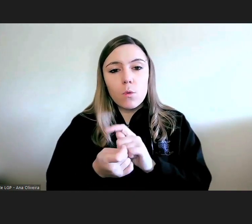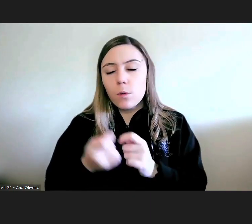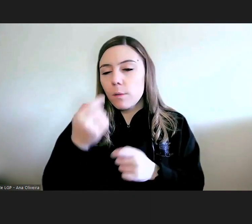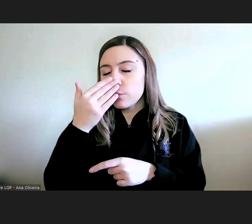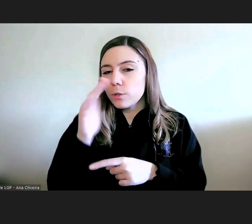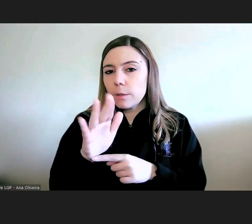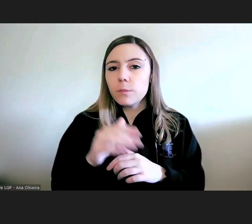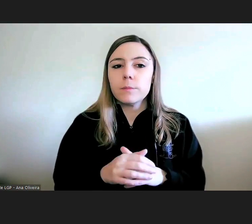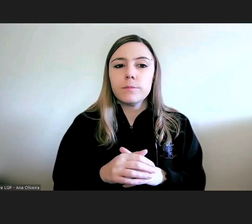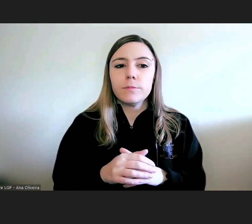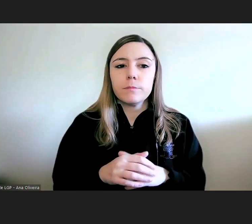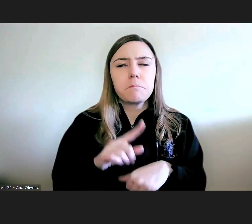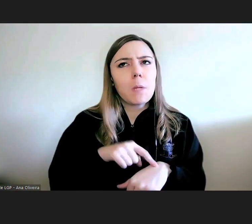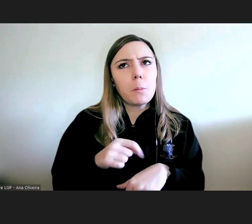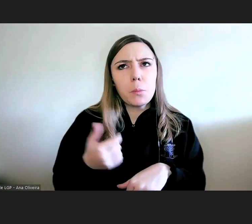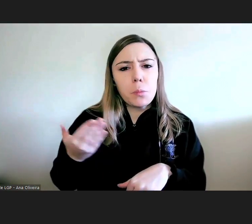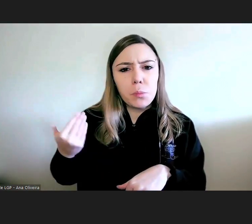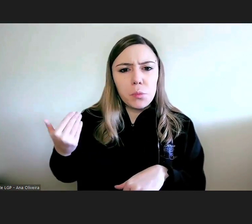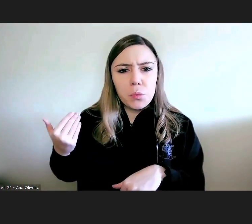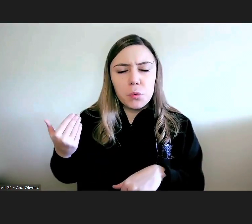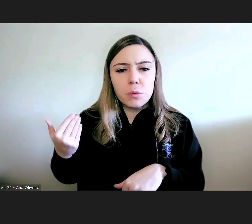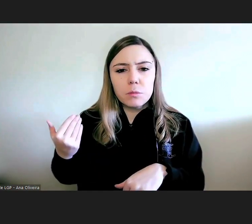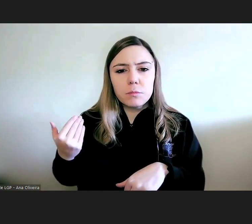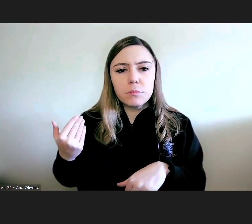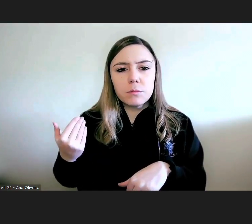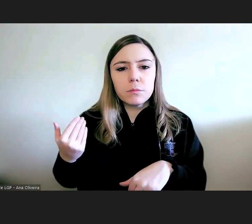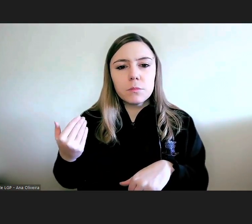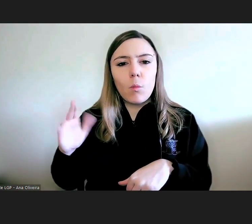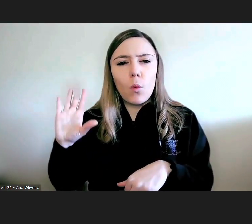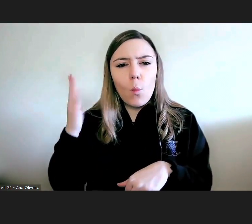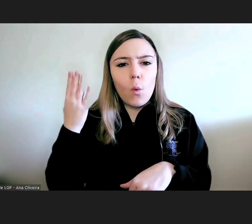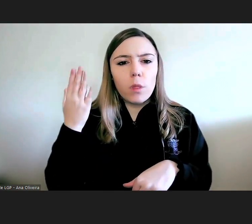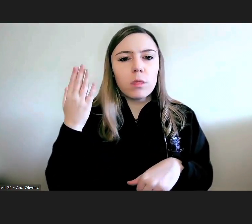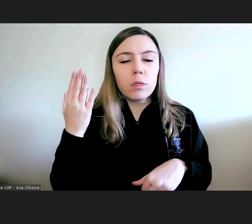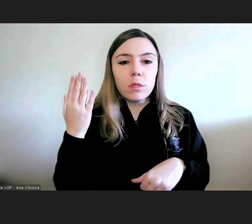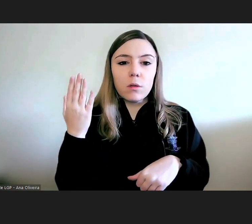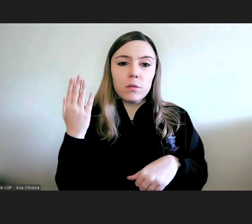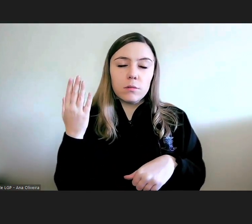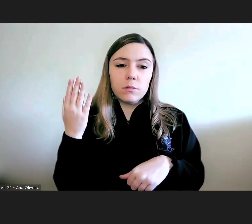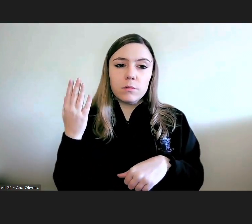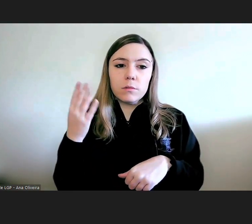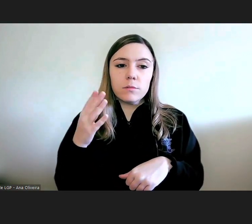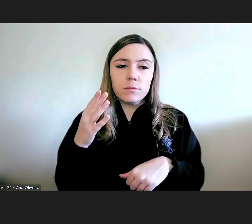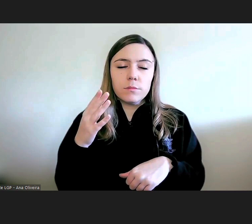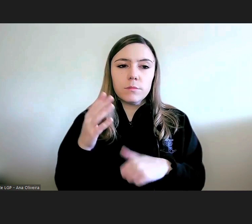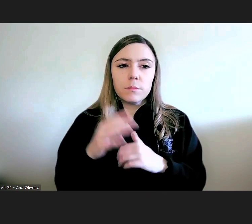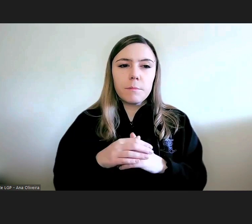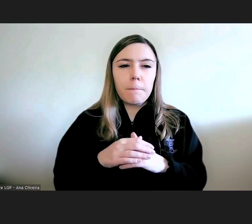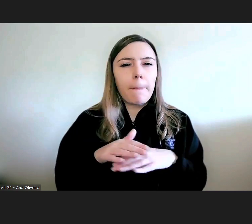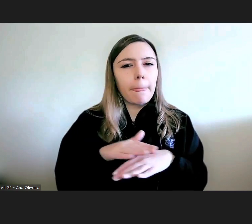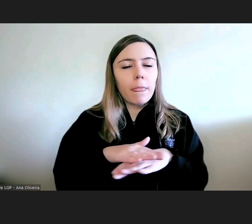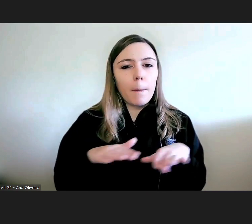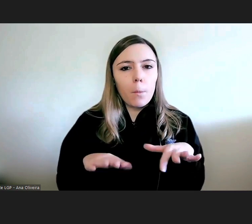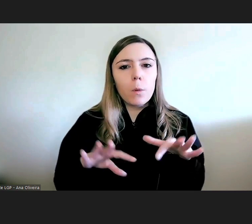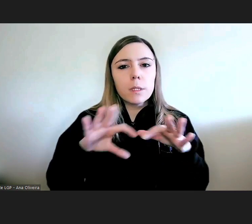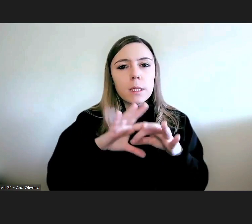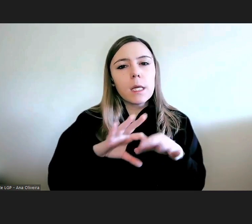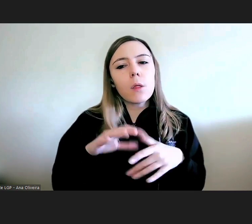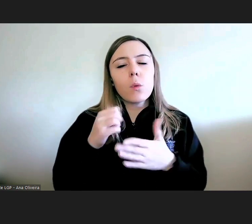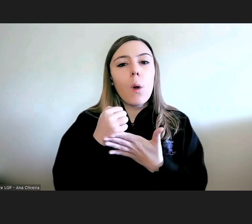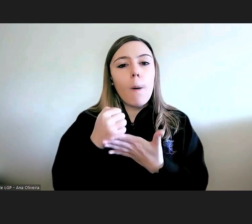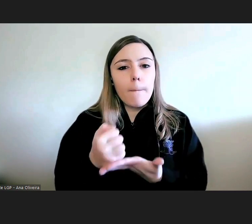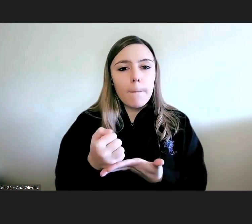muito recentemente quando findaram aqueles regimes de apoio aprovados em resposta à pandemia